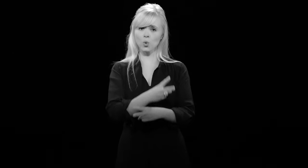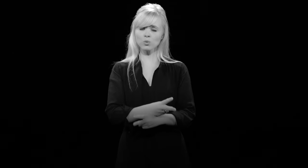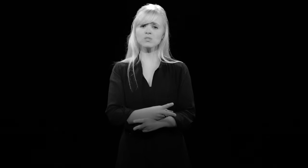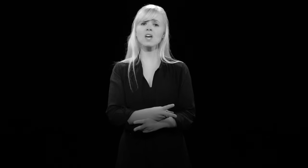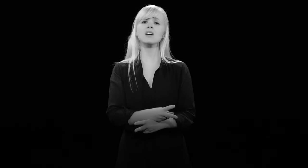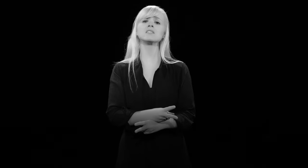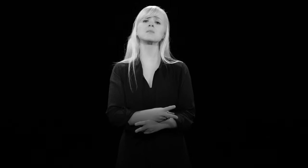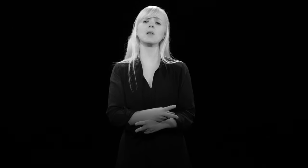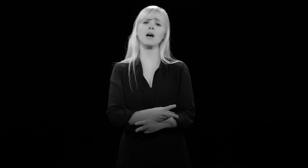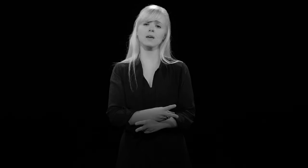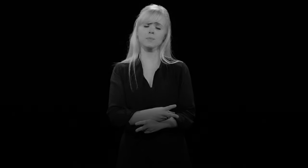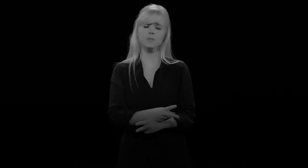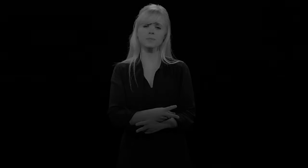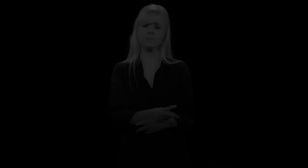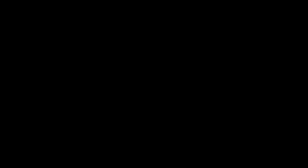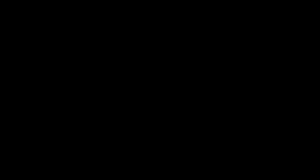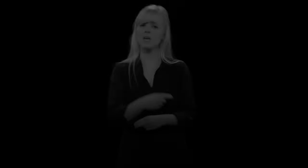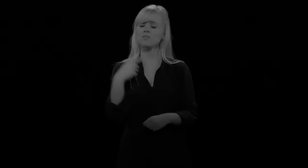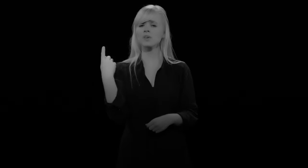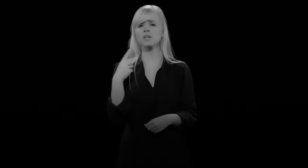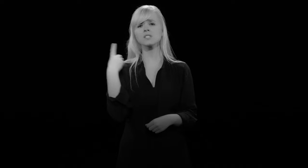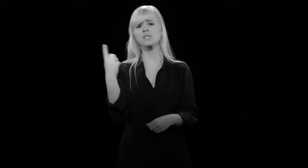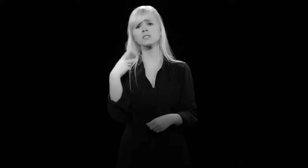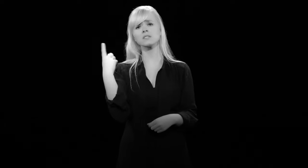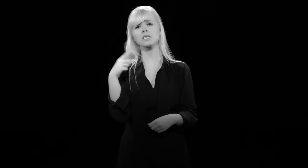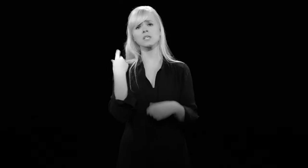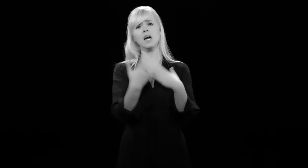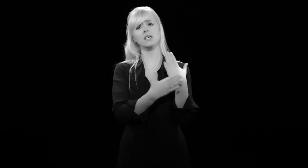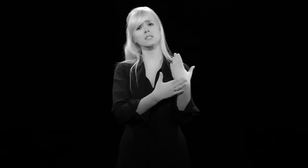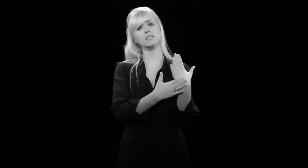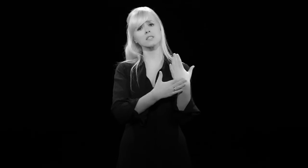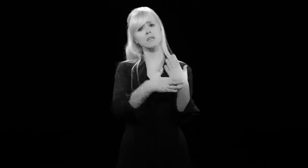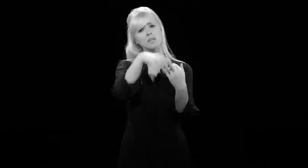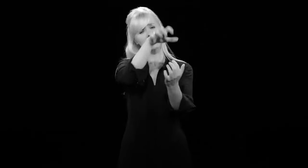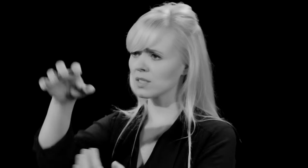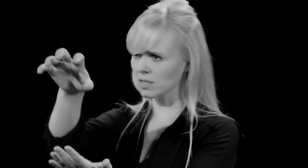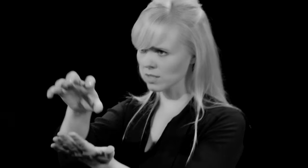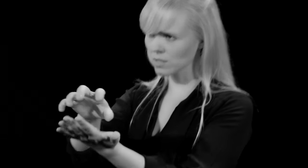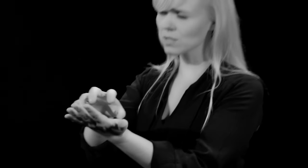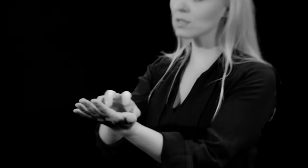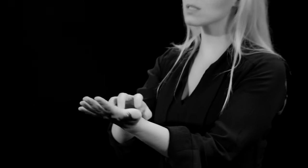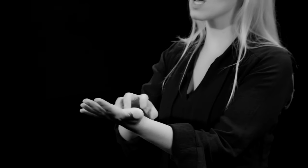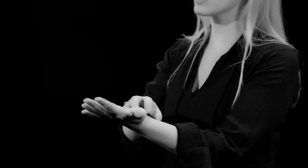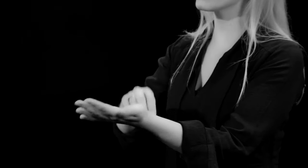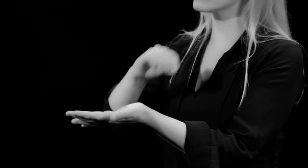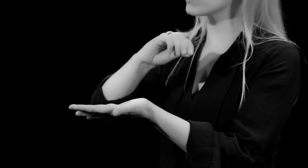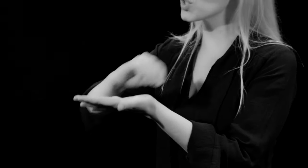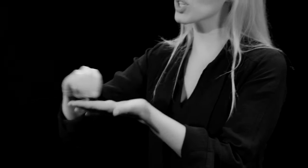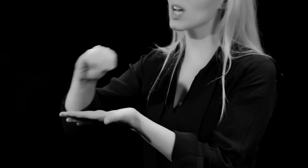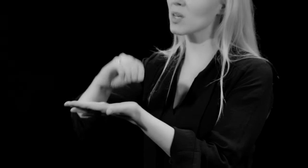untätig bleibt Wir sind die Hand, die diese Zeilen schreibt